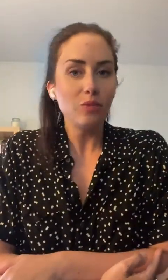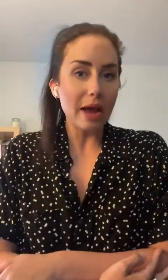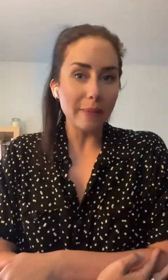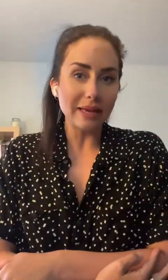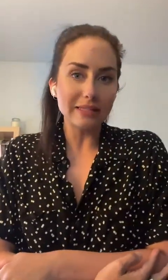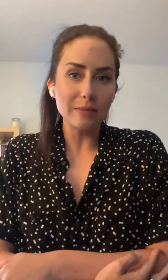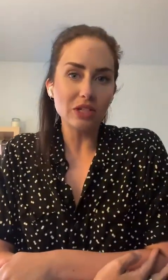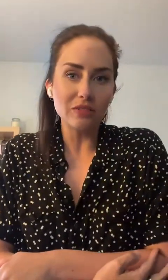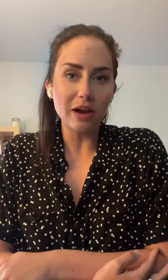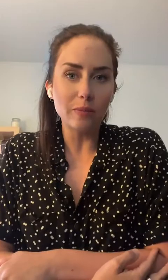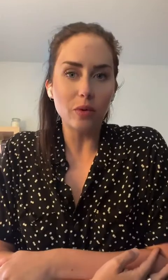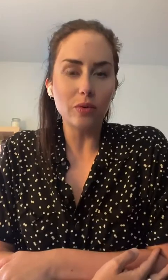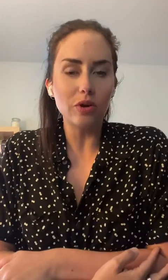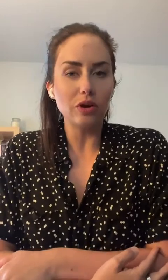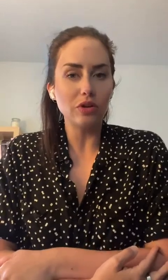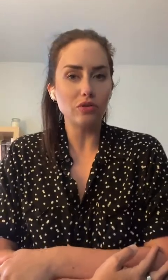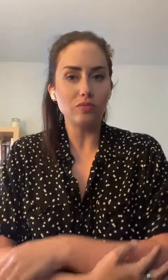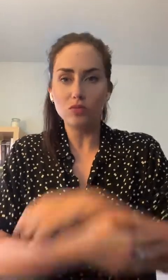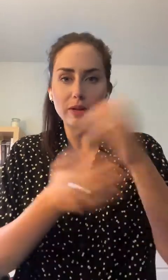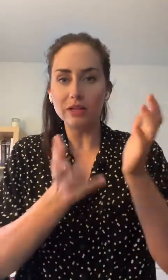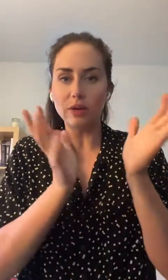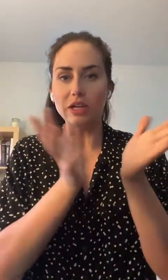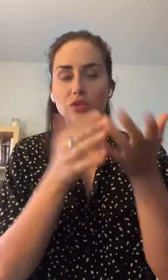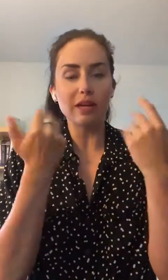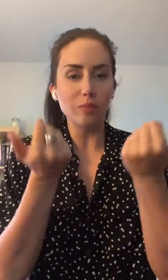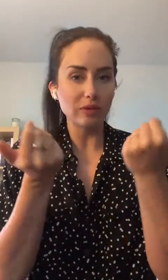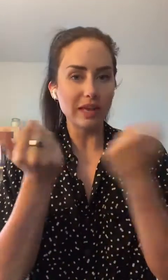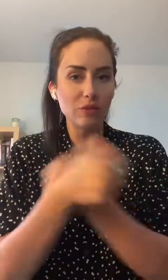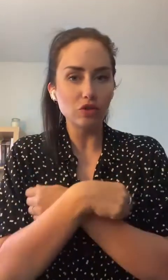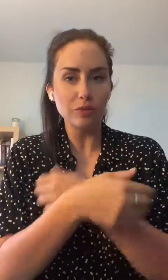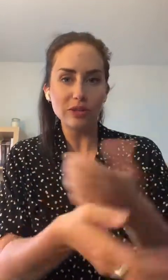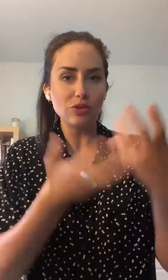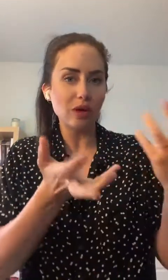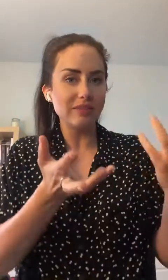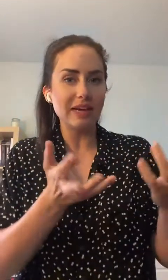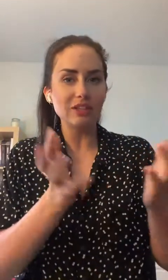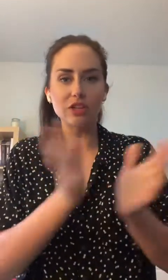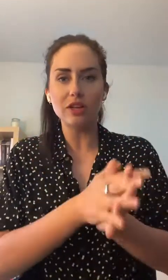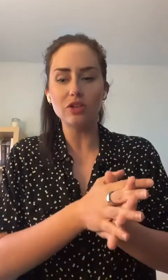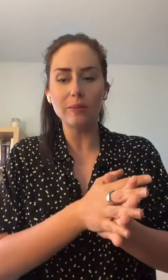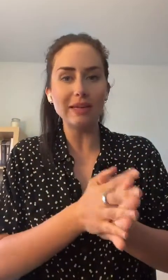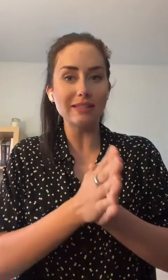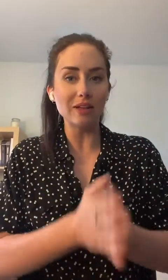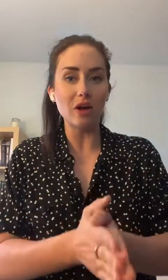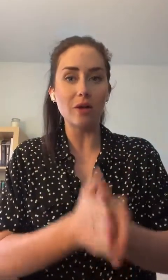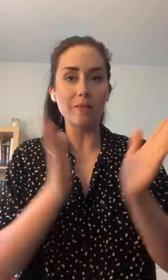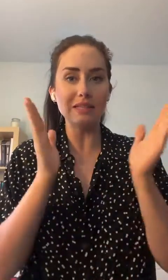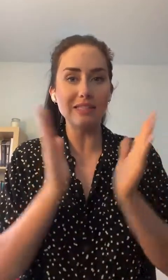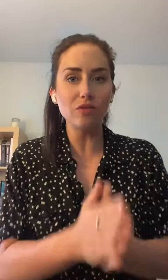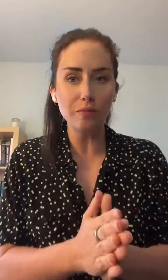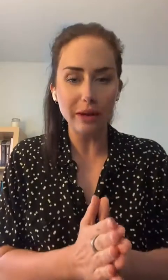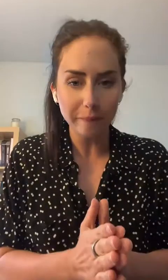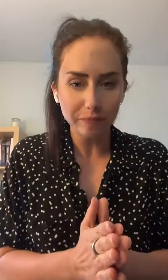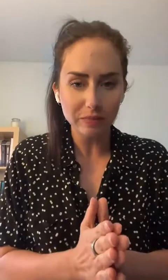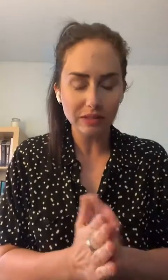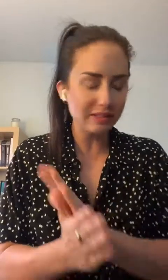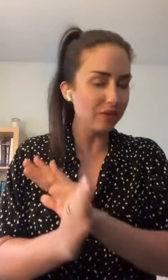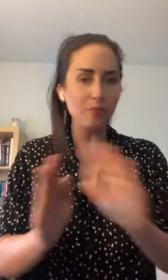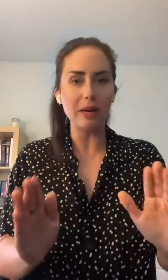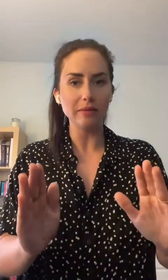Puis, après ça, je vais faire mon double nettoyage. Donc, avec mon savon, je me nettoie le visage de manière standard. Mais, s'il vous plaît, s'il vous plaît,